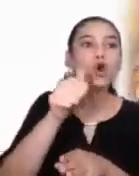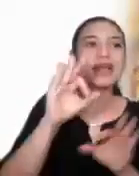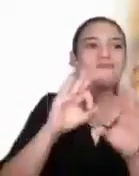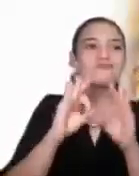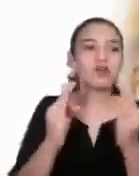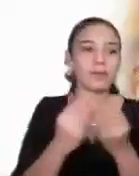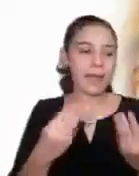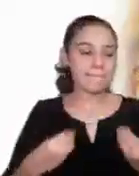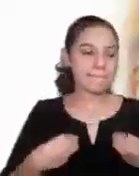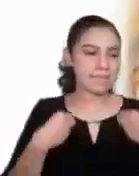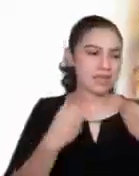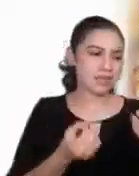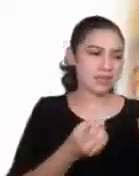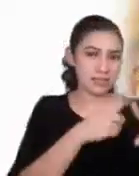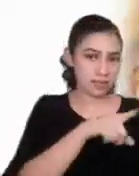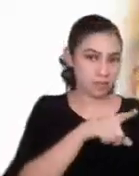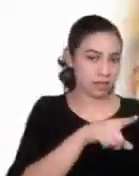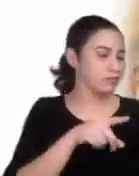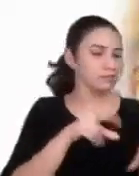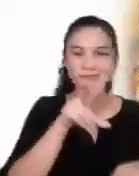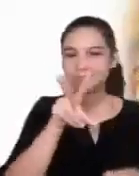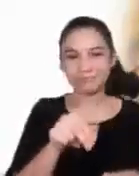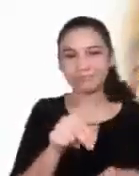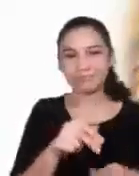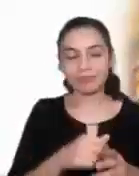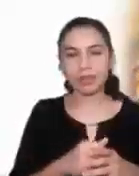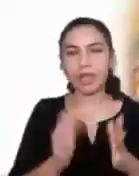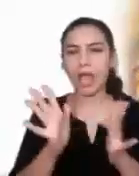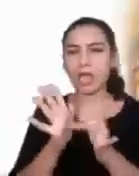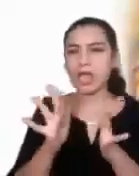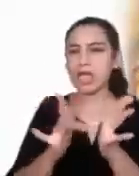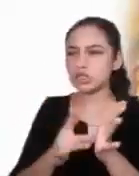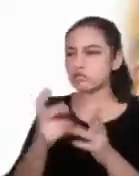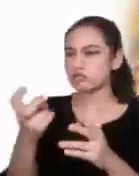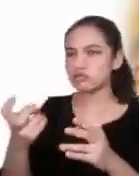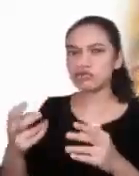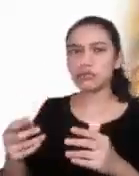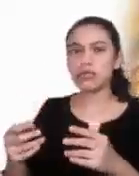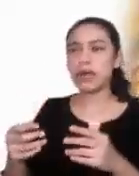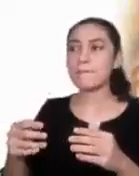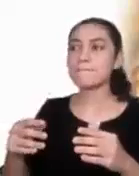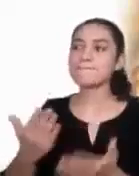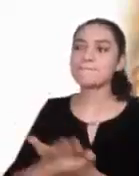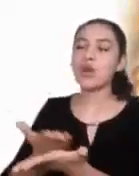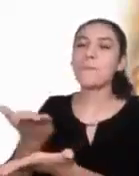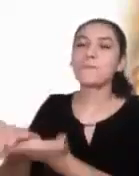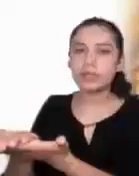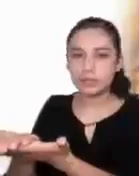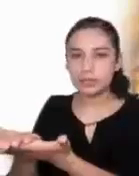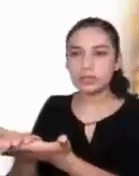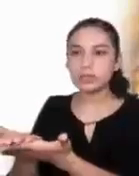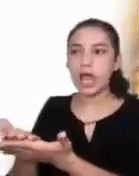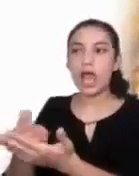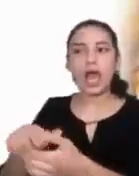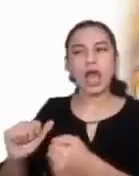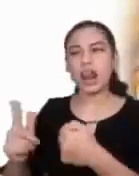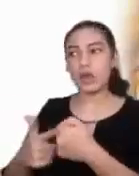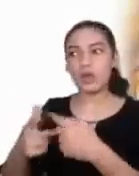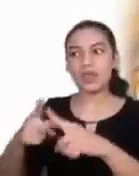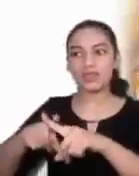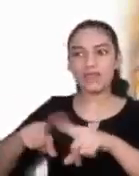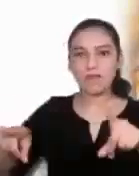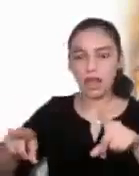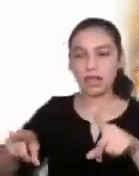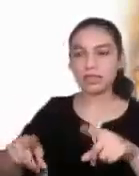forma de vivir. Y Cristo le propone un seguimiento radicar. Al